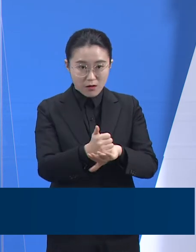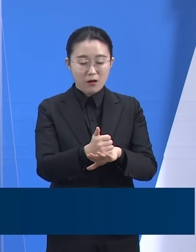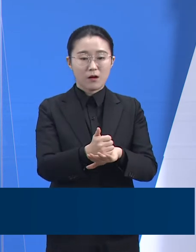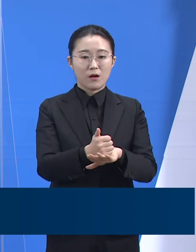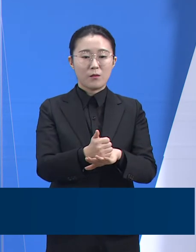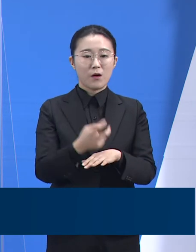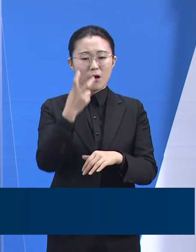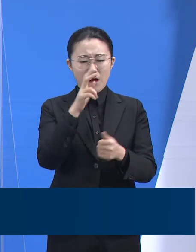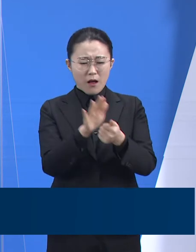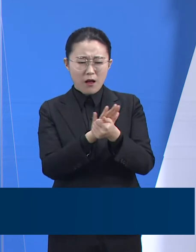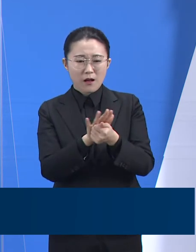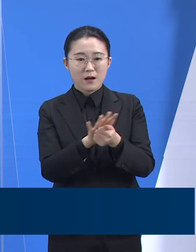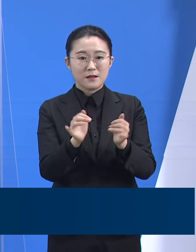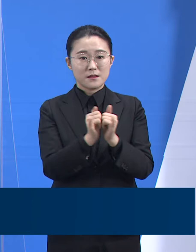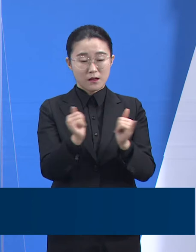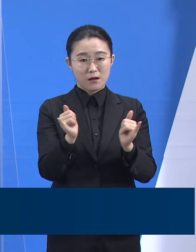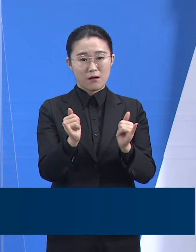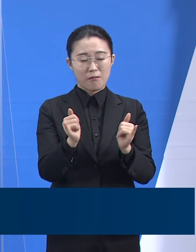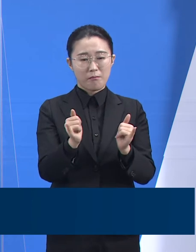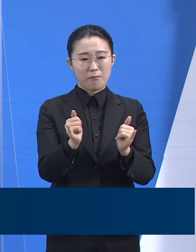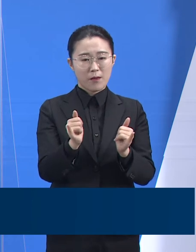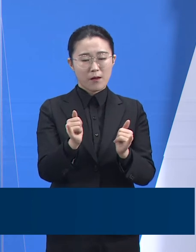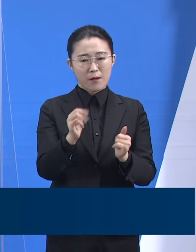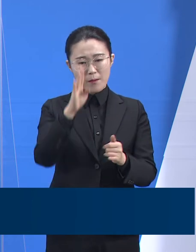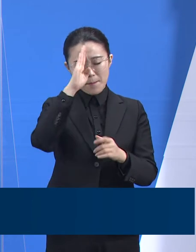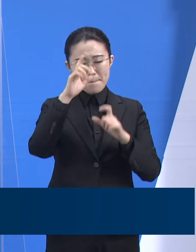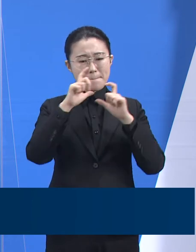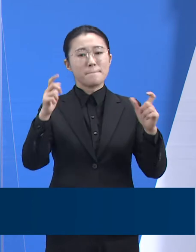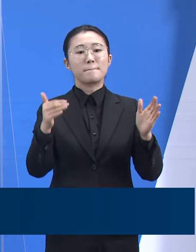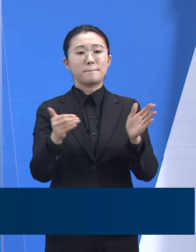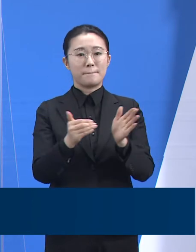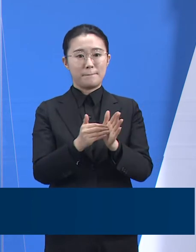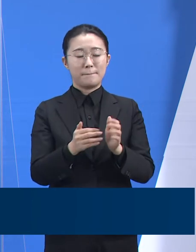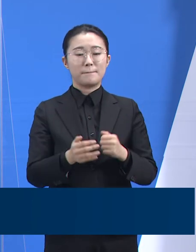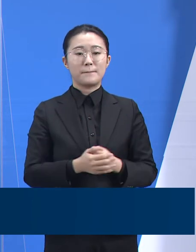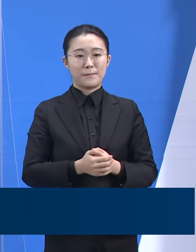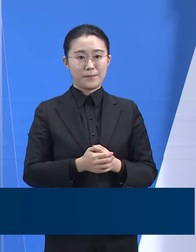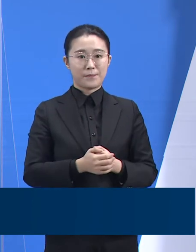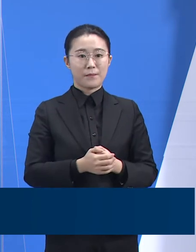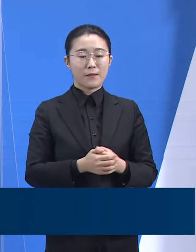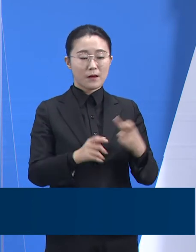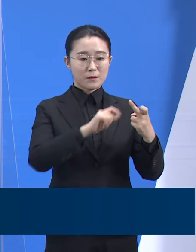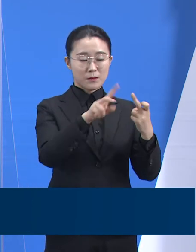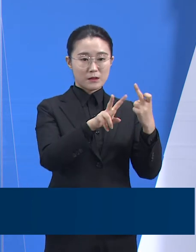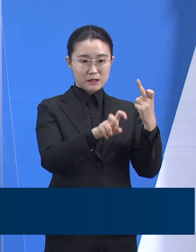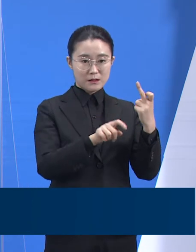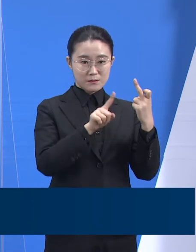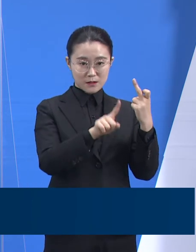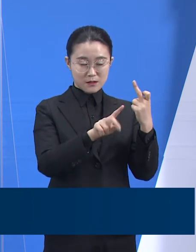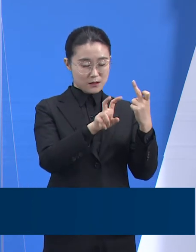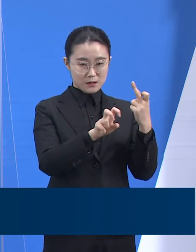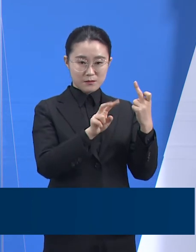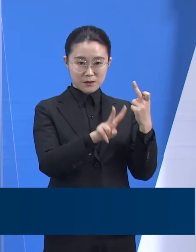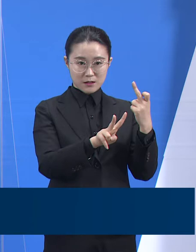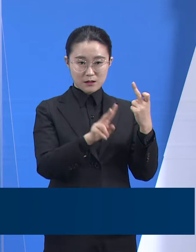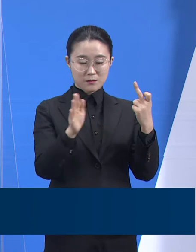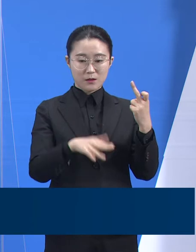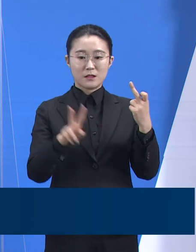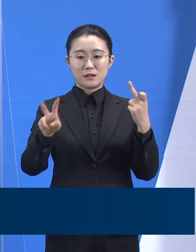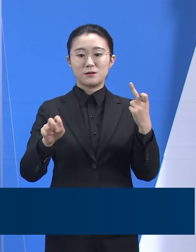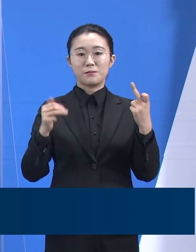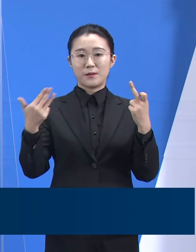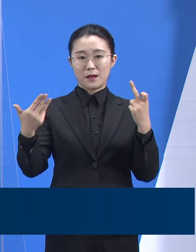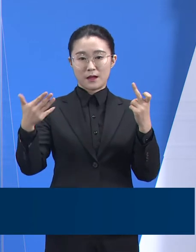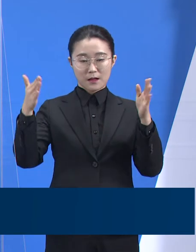명이 최초로 확진 판정을 받았습니다. 이에 따라 12월 22일부터 28일까지 입원 환자들을